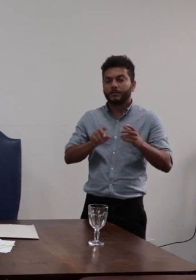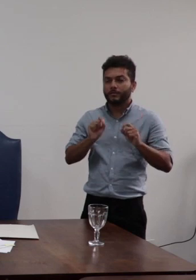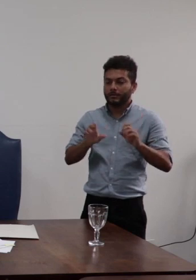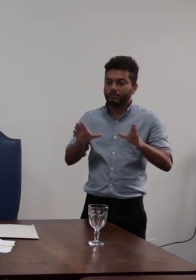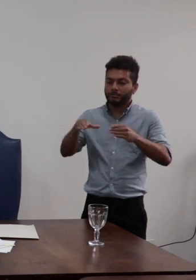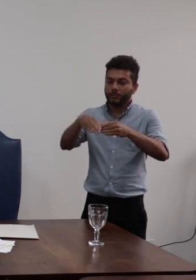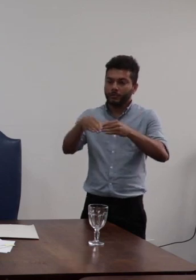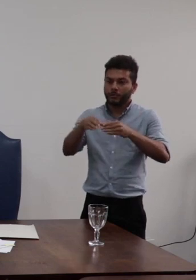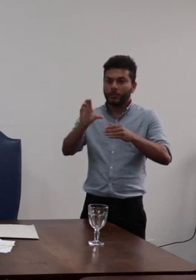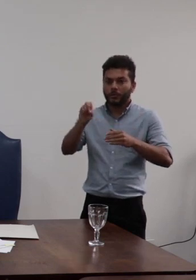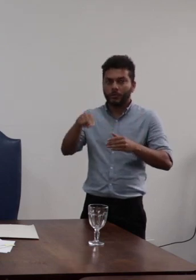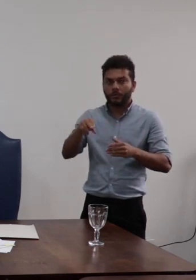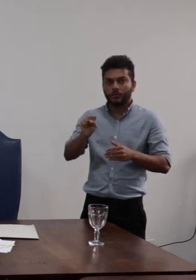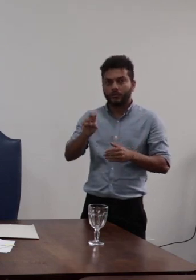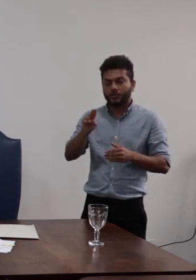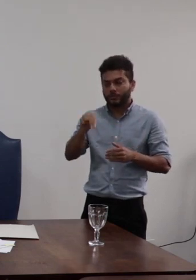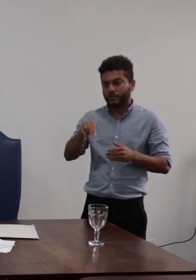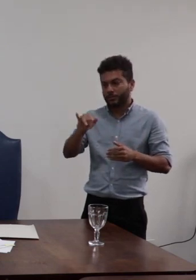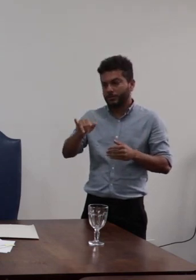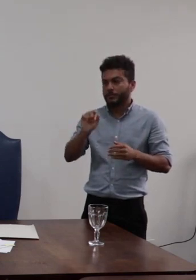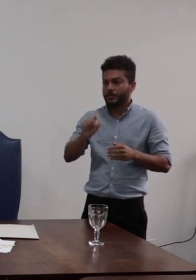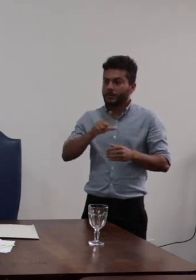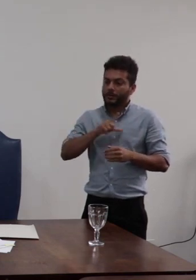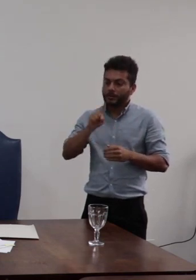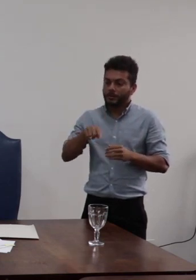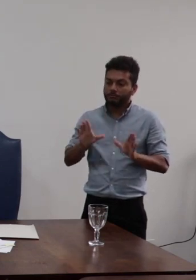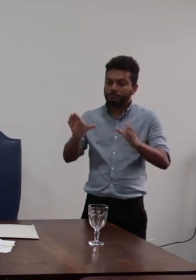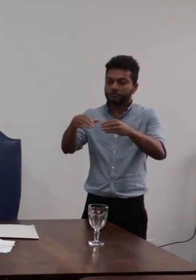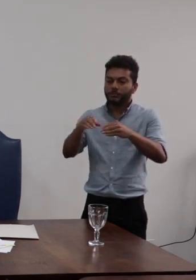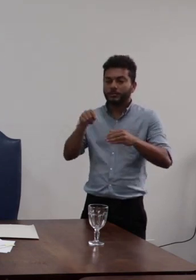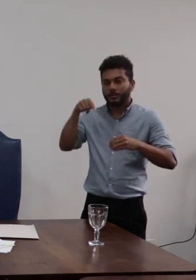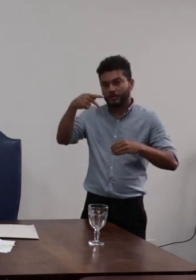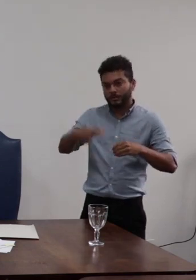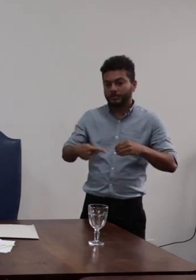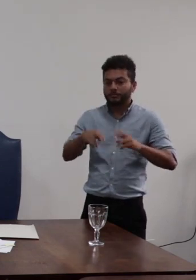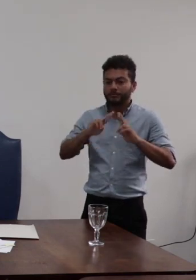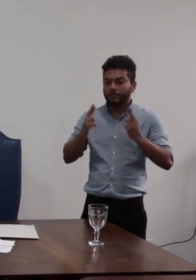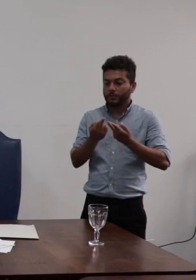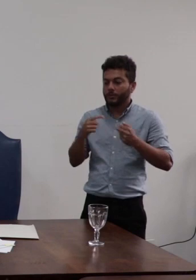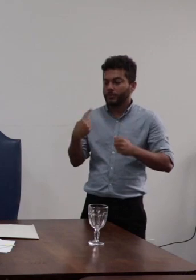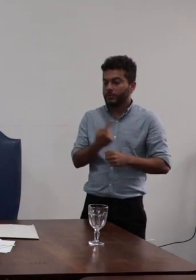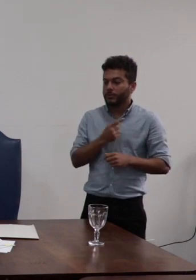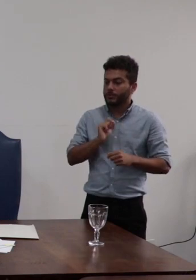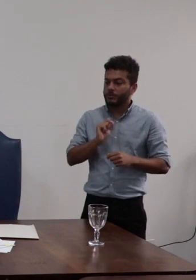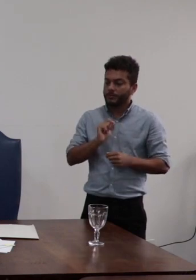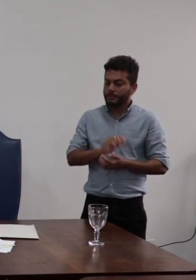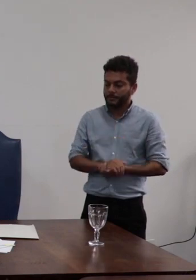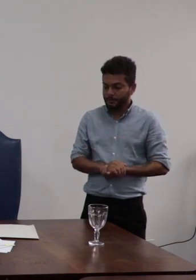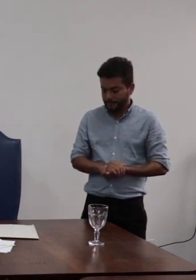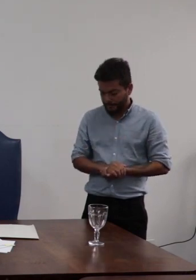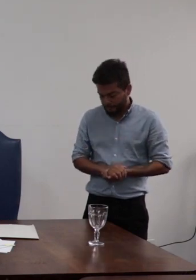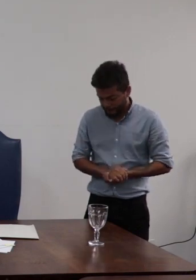então considerando que a peça foi repetida para esse conselho nós designamos como